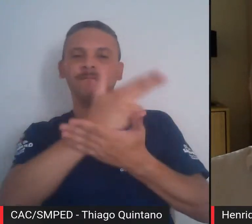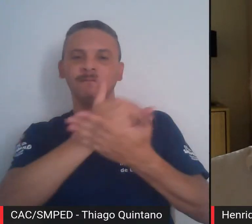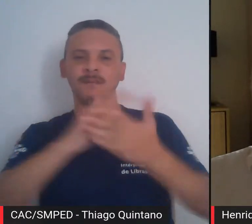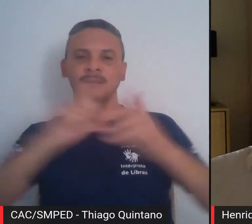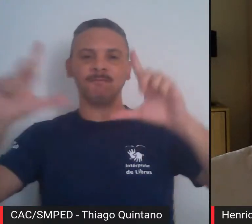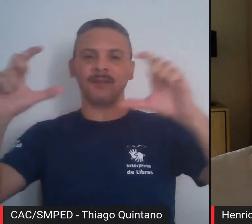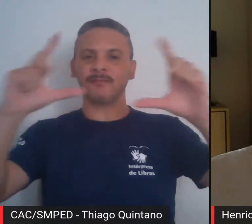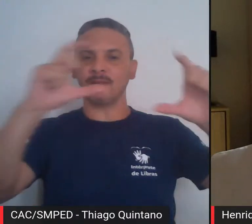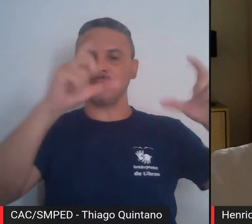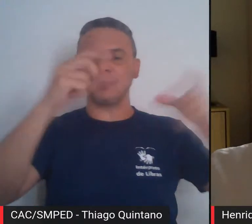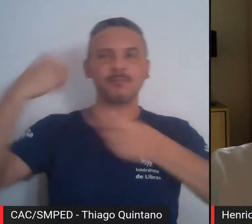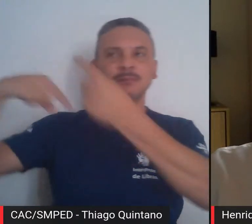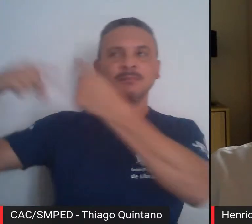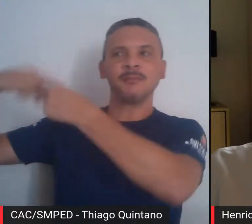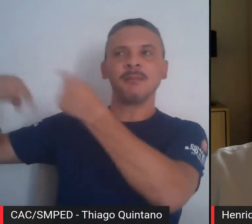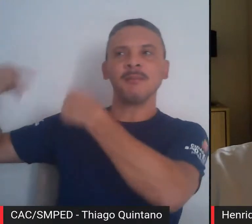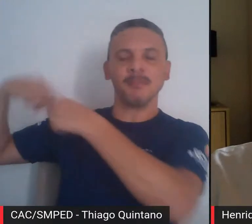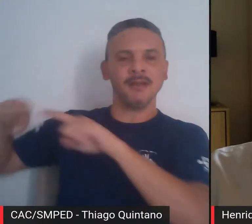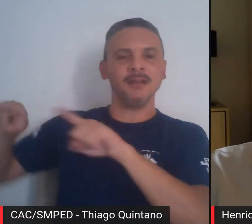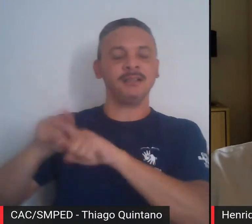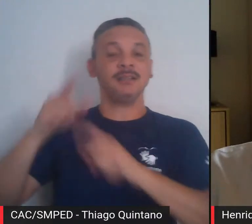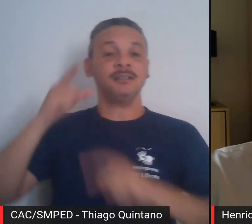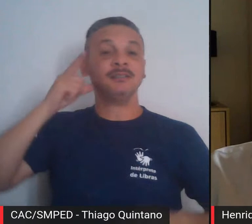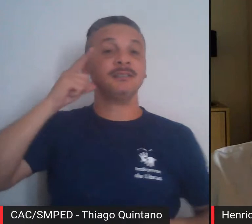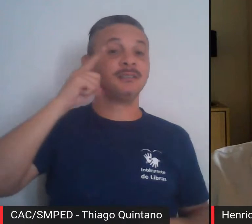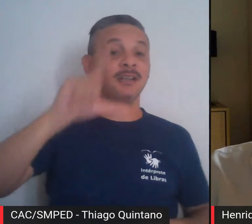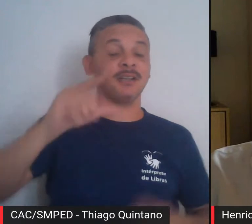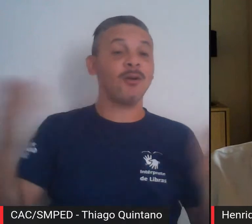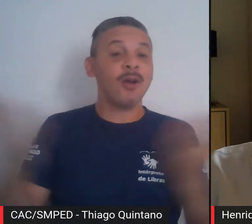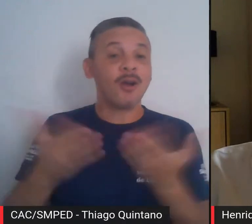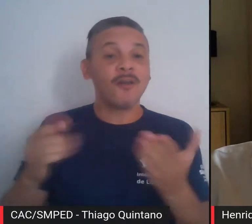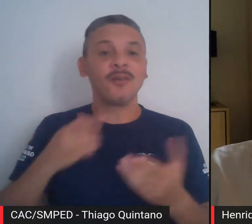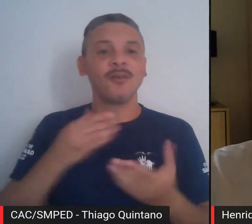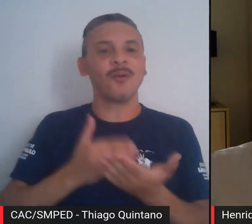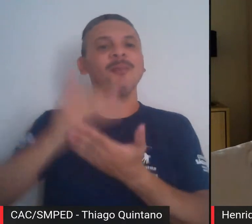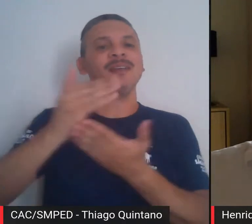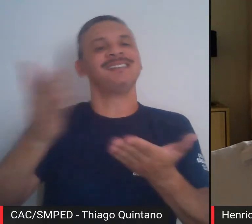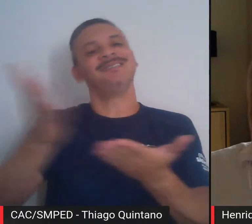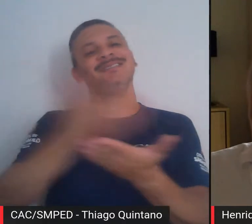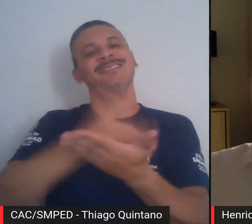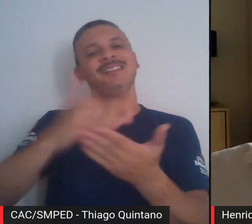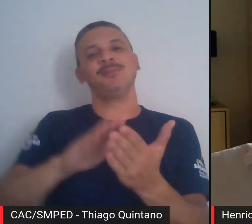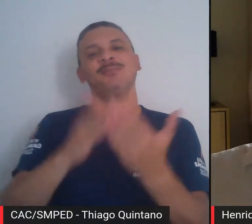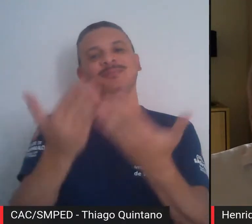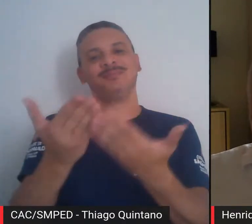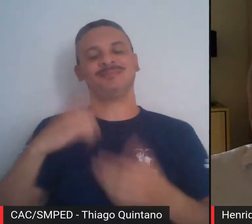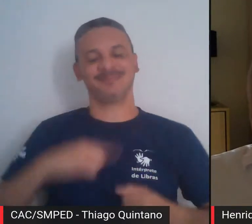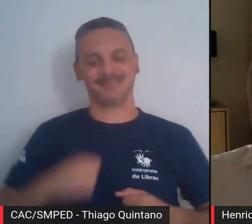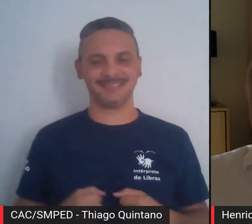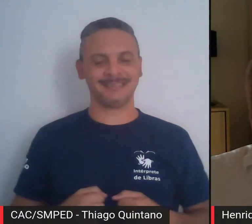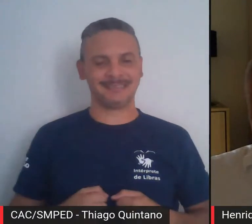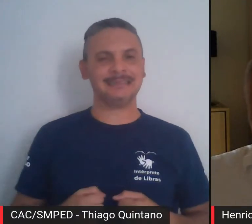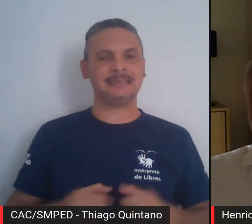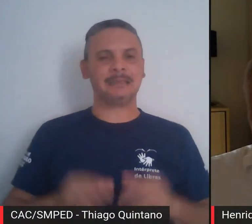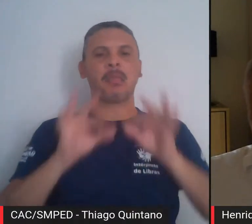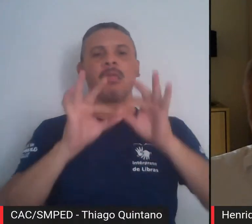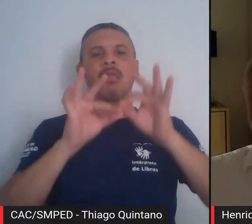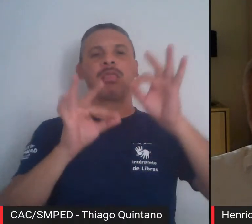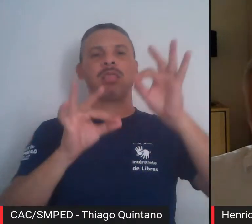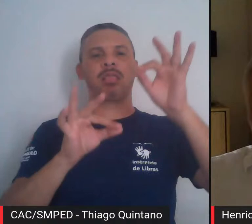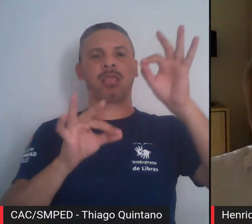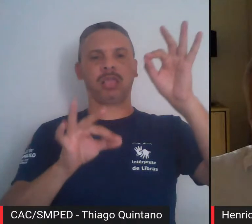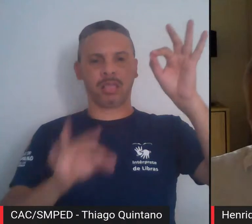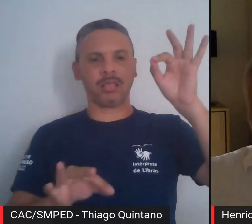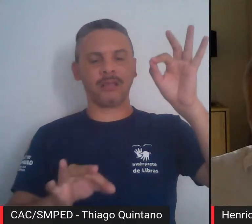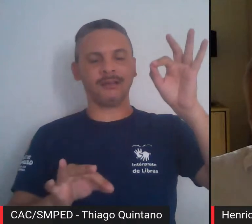imagens históricas e ganhou a sua versão em livro. Apesar de longo, esse tempo se